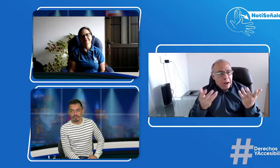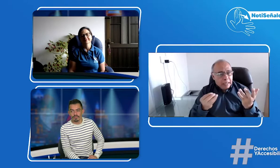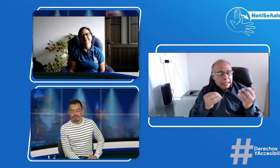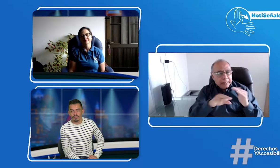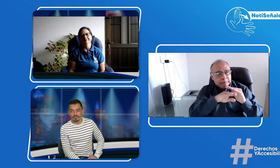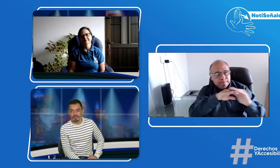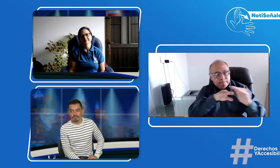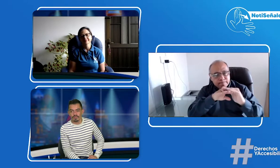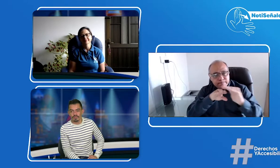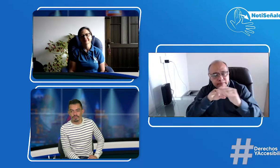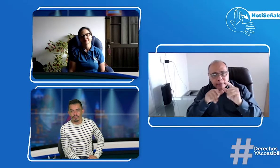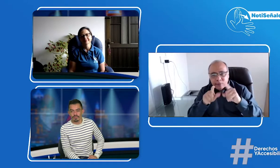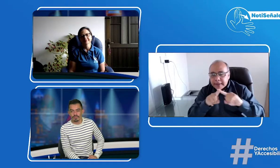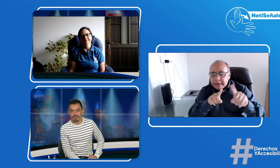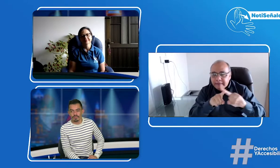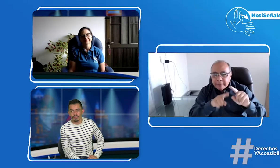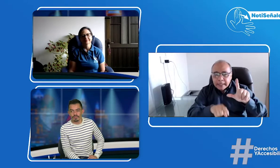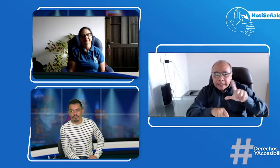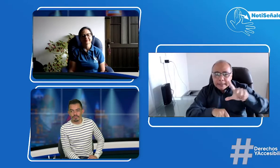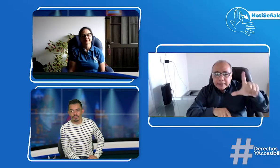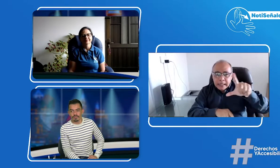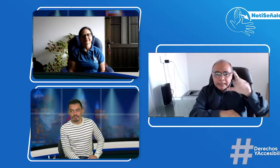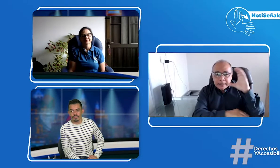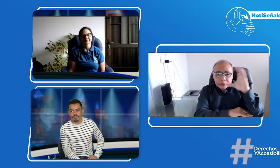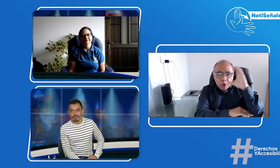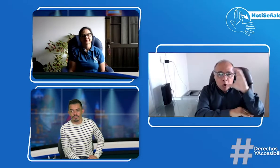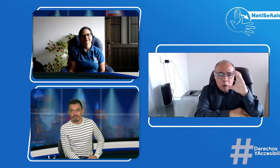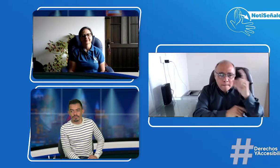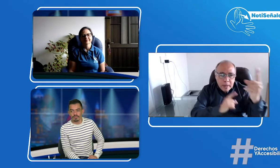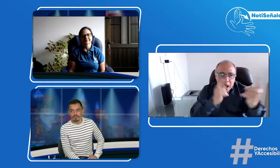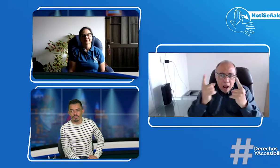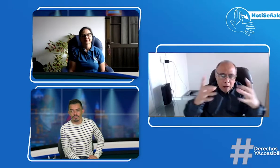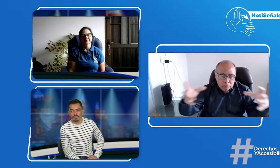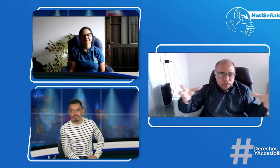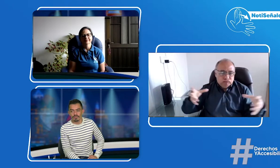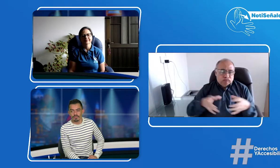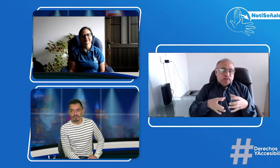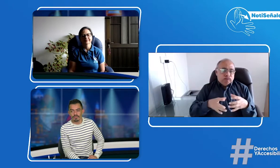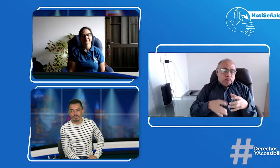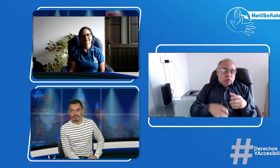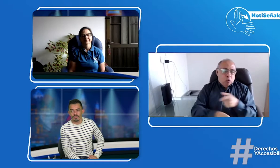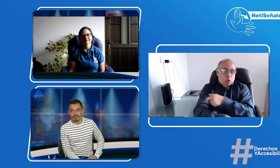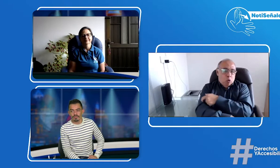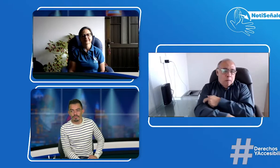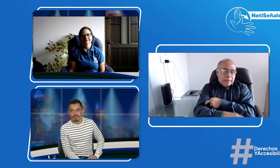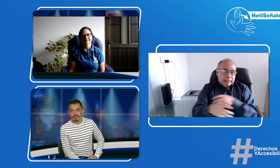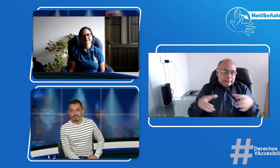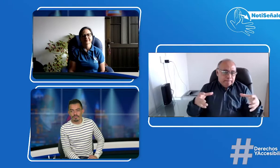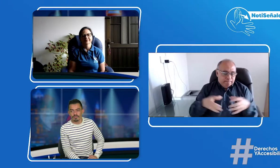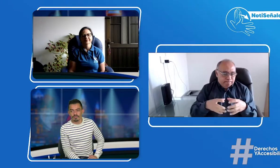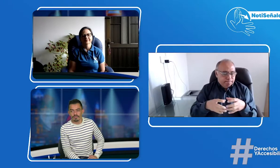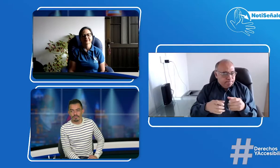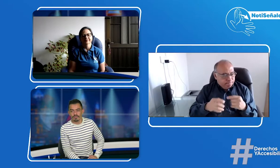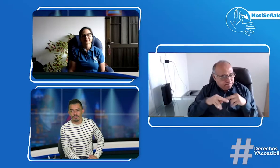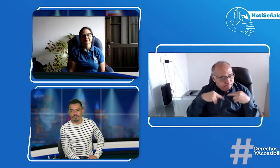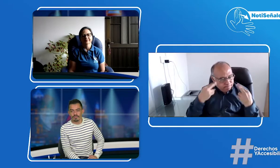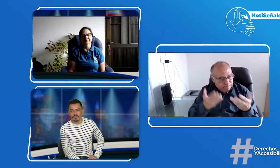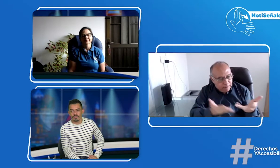sordas. Sería invitarlos que se sienten con nosotros, que nos sentemos todos los líderes sordos en Colombia y que en ese